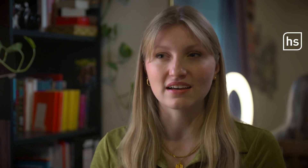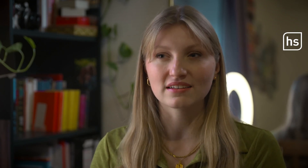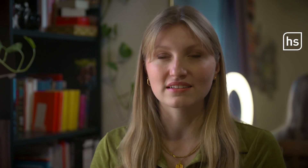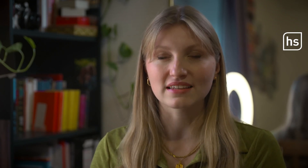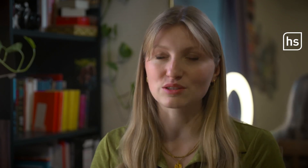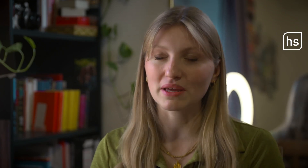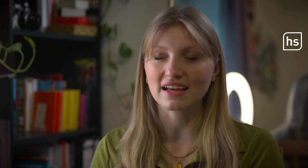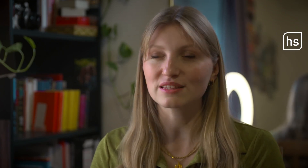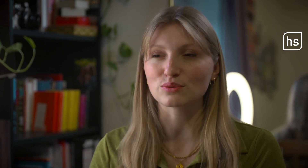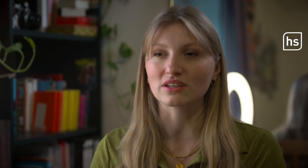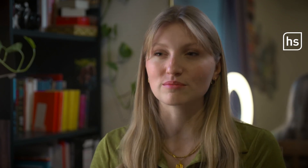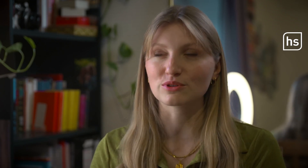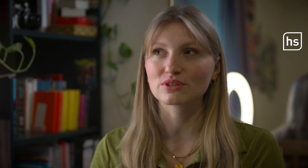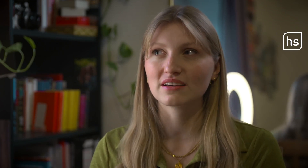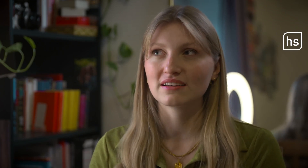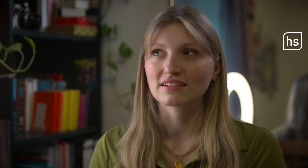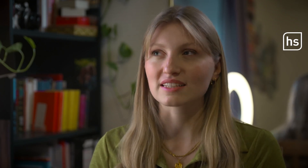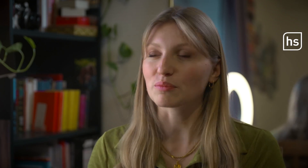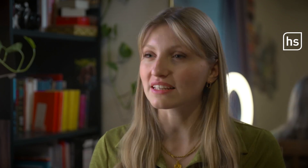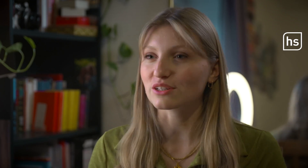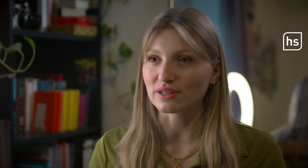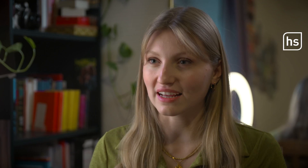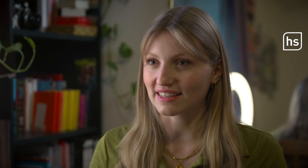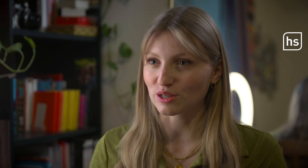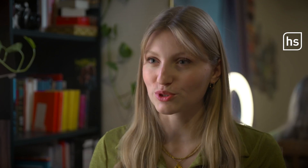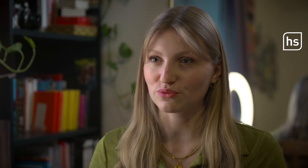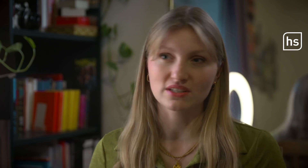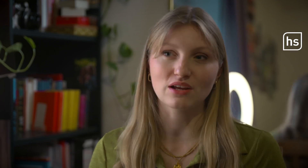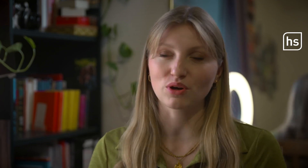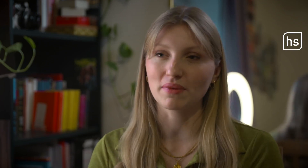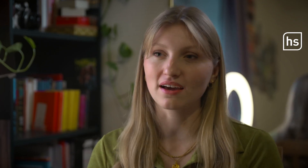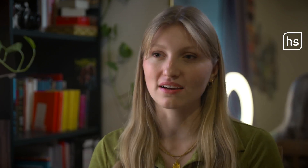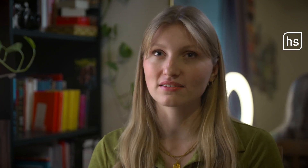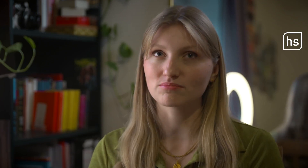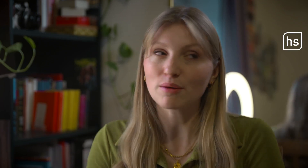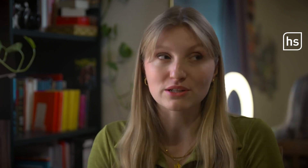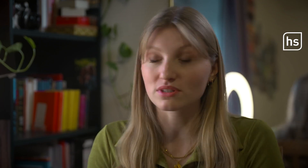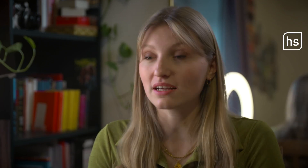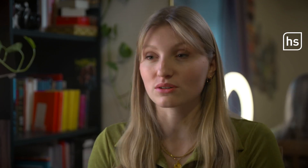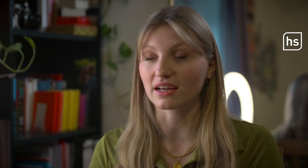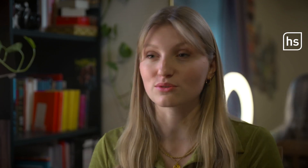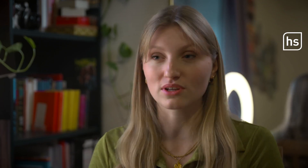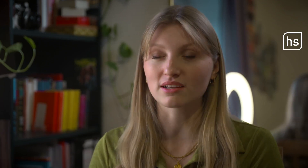ja so mehr teilzunehmen und das hat mich dann natürlich gleichzeitig auch motiviert, einfach mehr Arbeit und Zeit auch da reinzustecken.